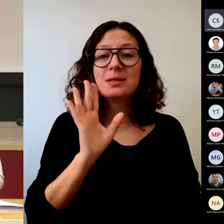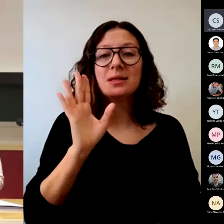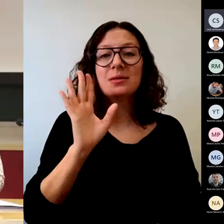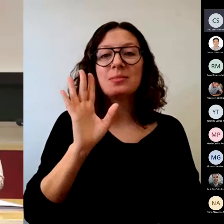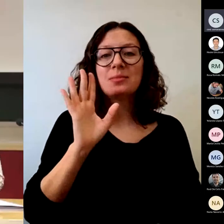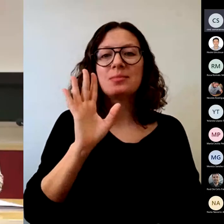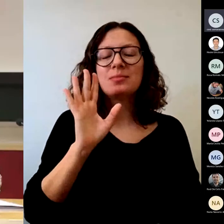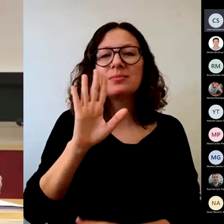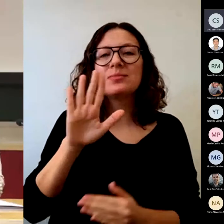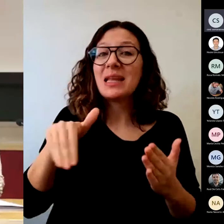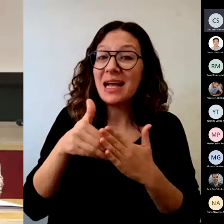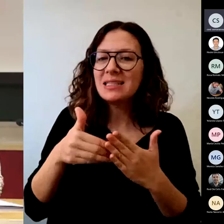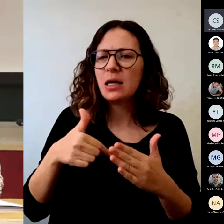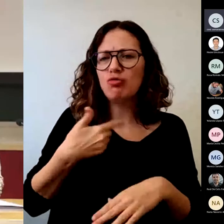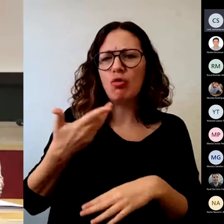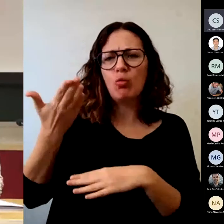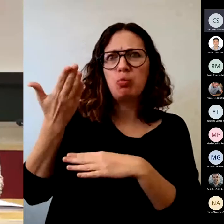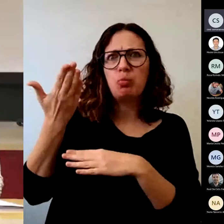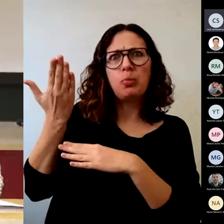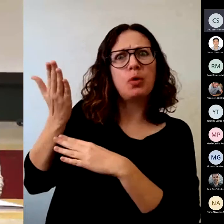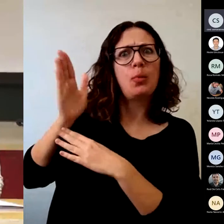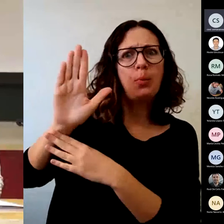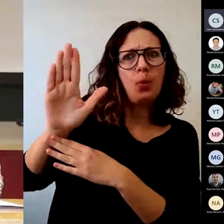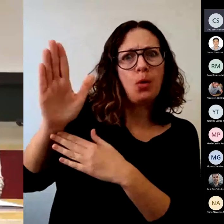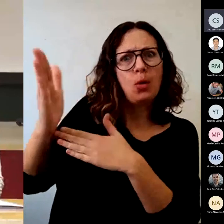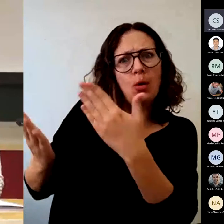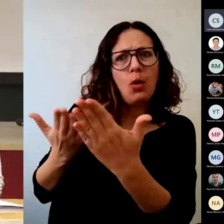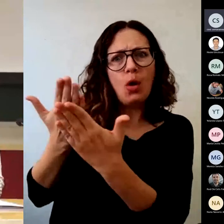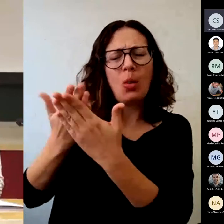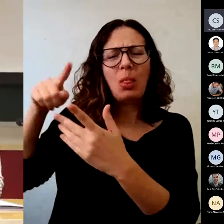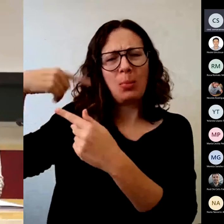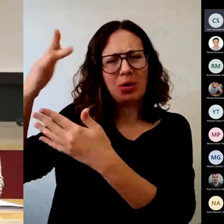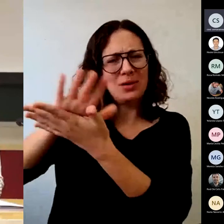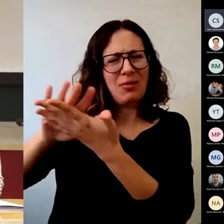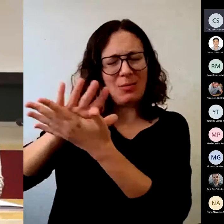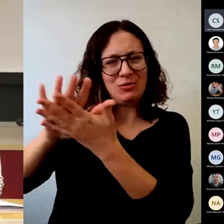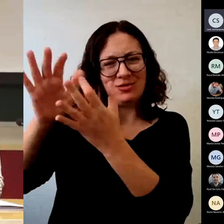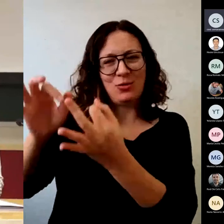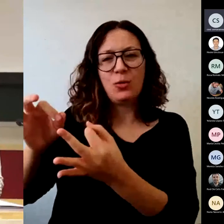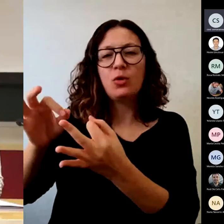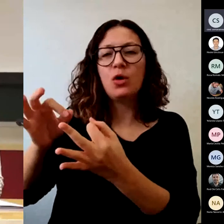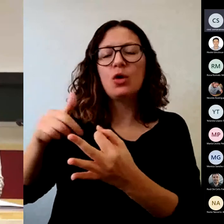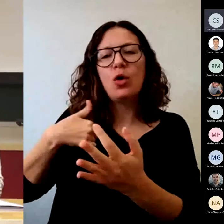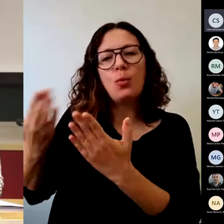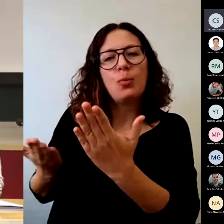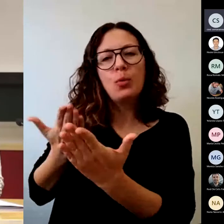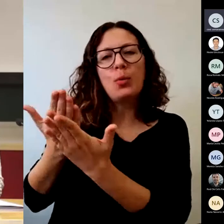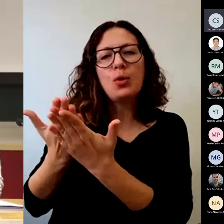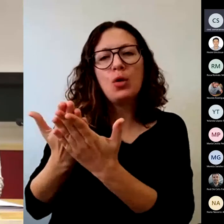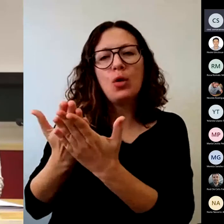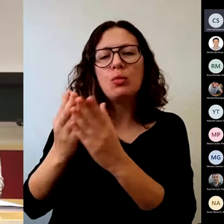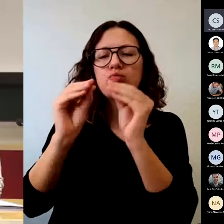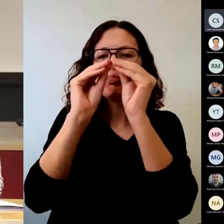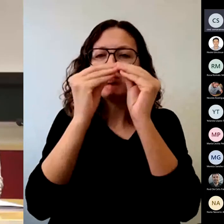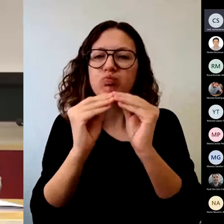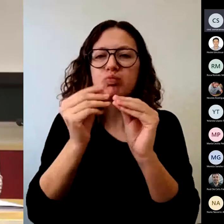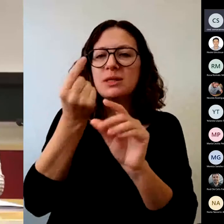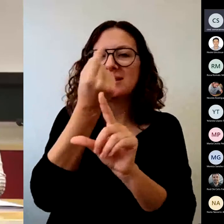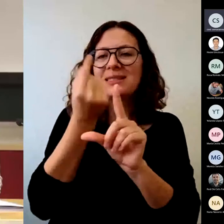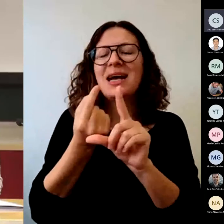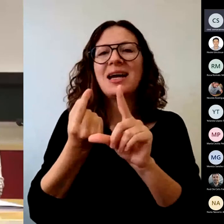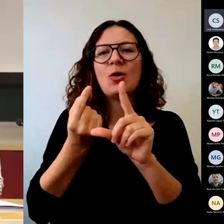yo propondría y lo hablaremos luego, diseñar unidades de evaluación competencial. Es decir,